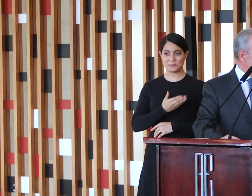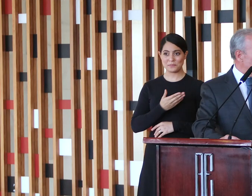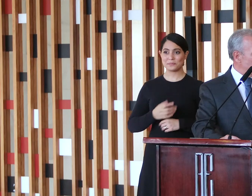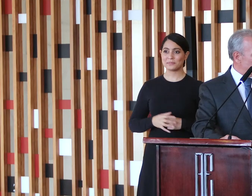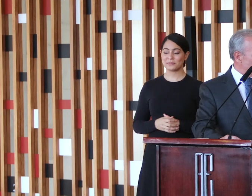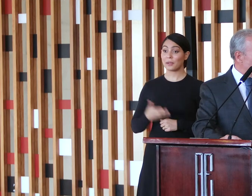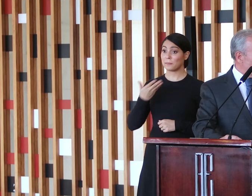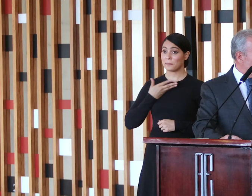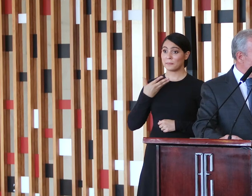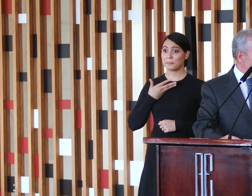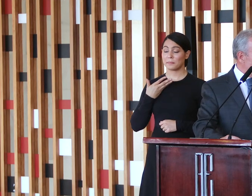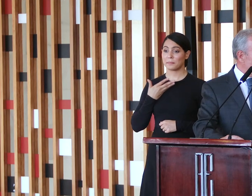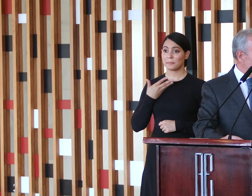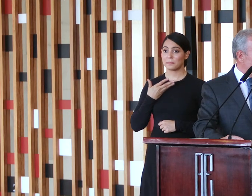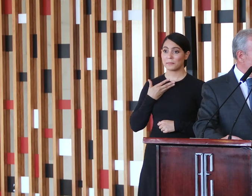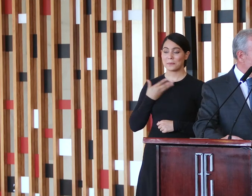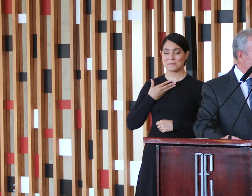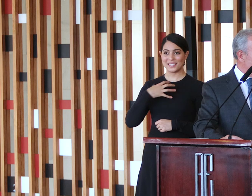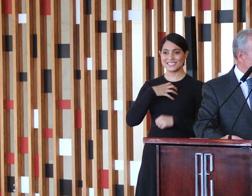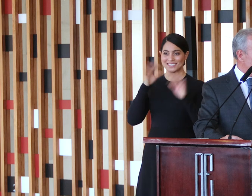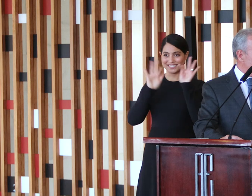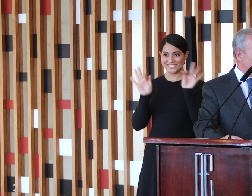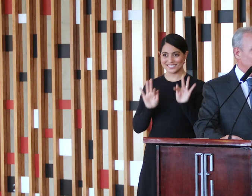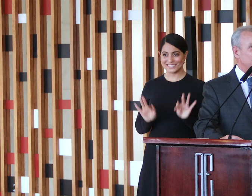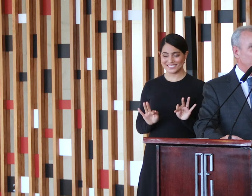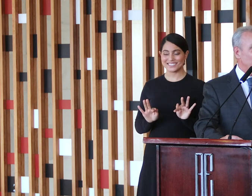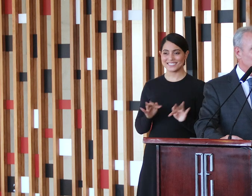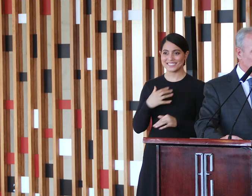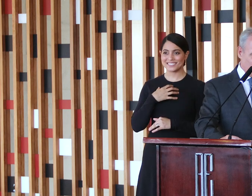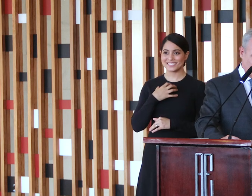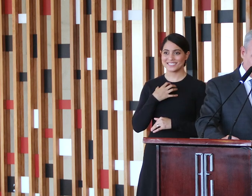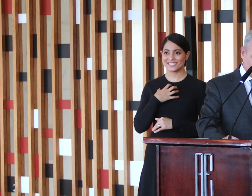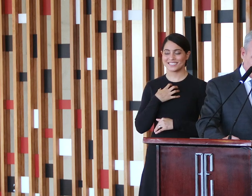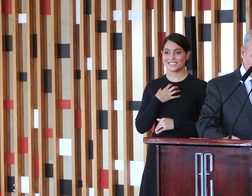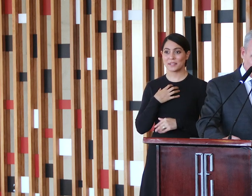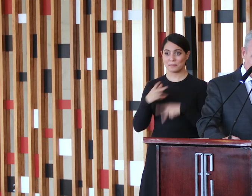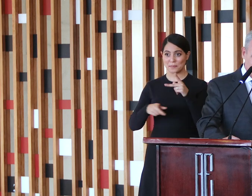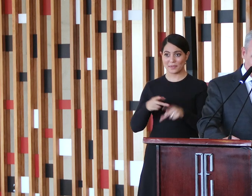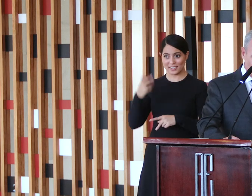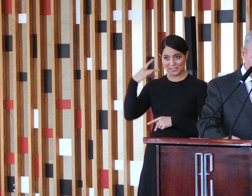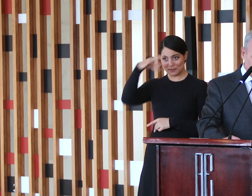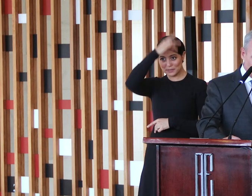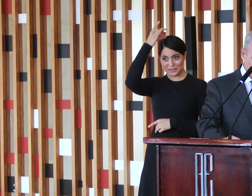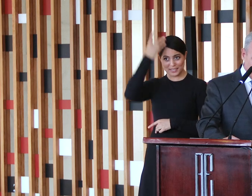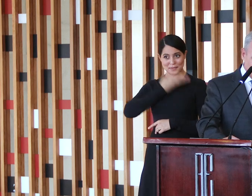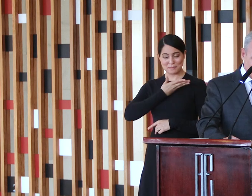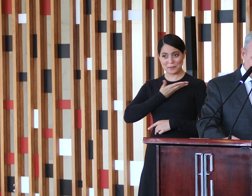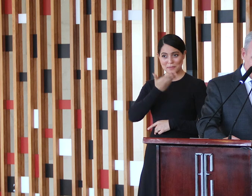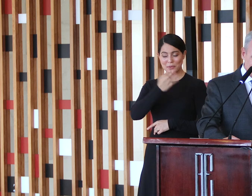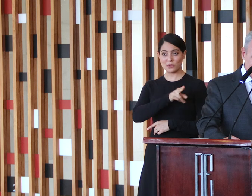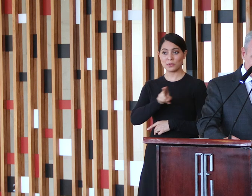meu caro amigo, fico muito feliz em reencontrar você e os amigos do Espírito Santo, Frederico Robson,